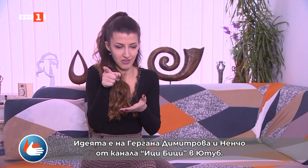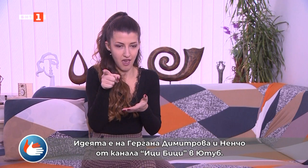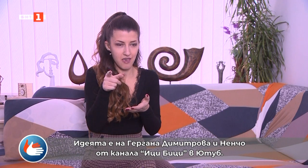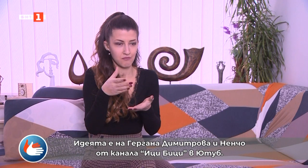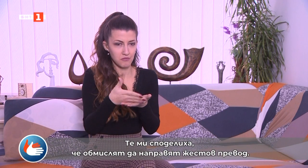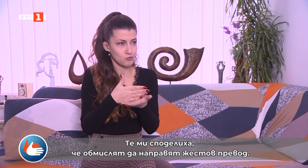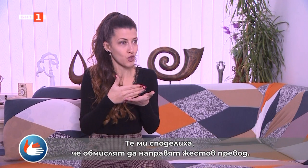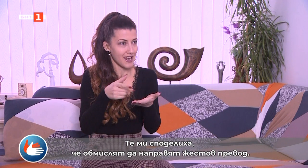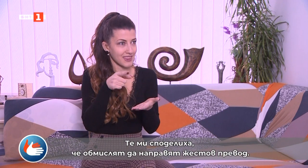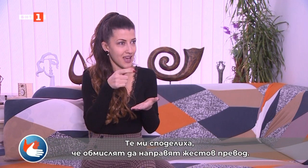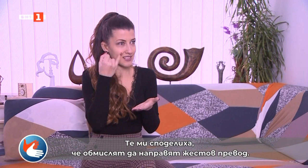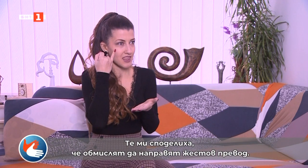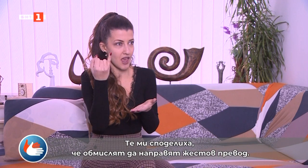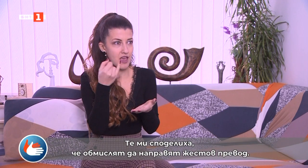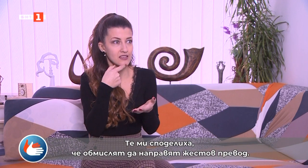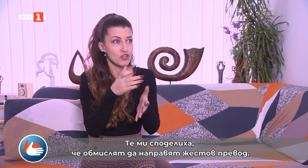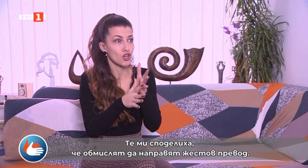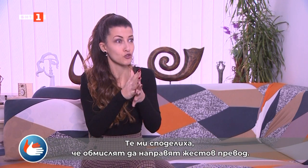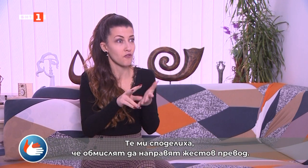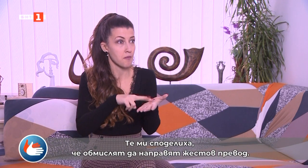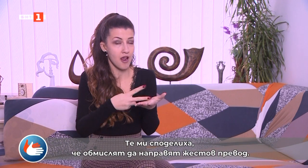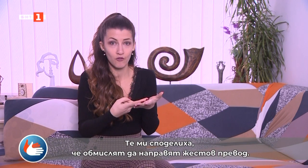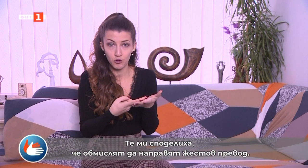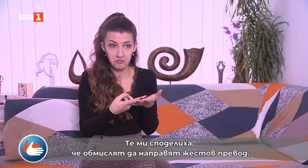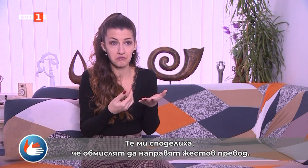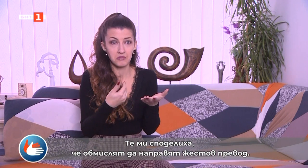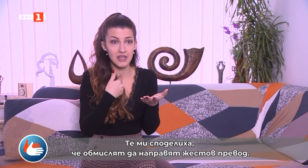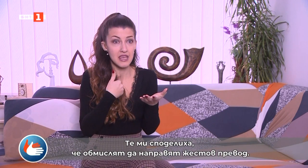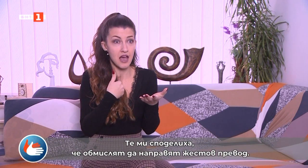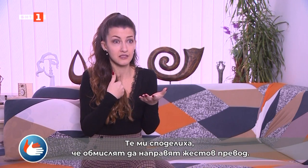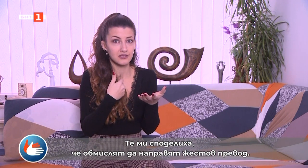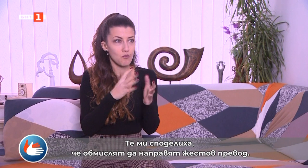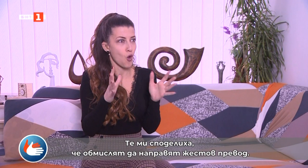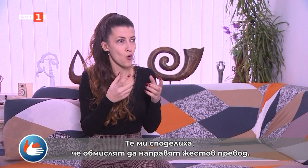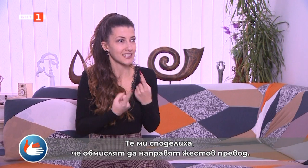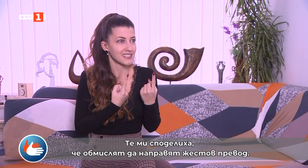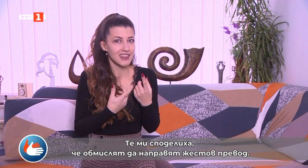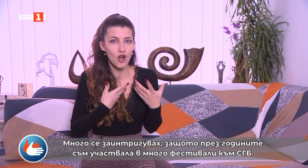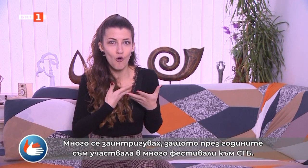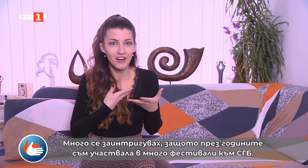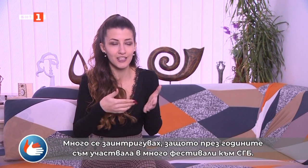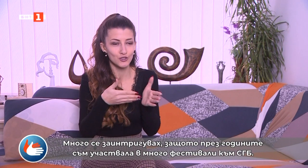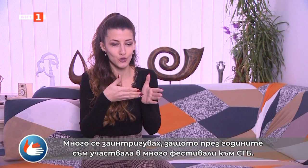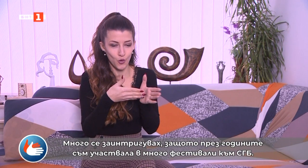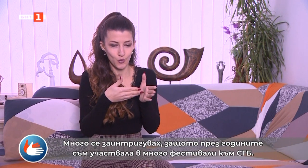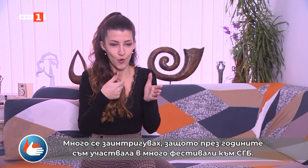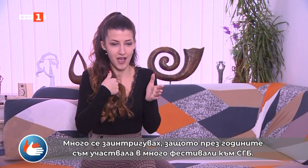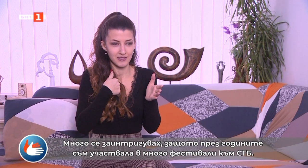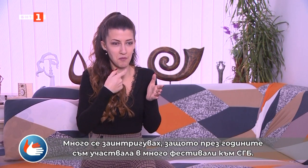Те ми споделиха, че обмислят да направят жестов превод. Много се заинтригувах, защото през